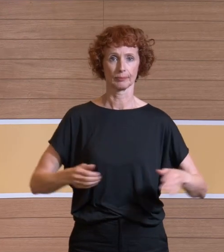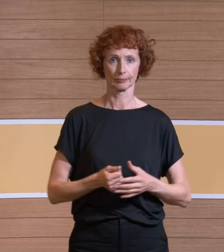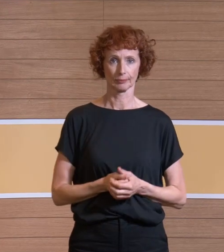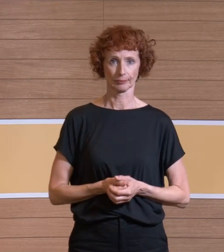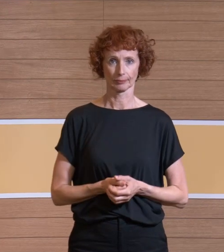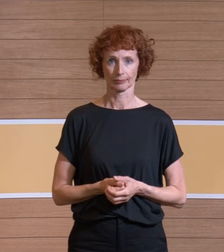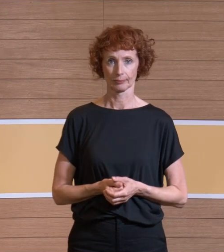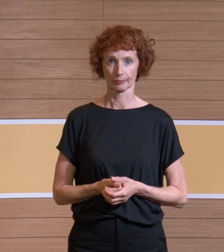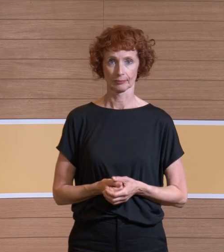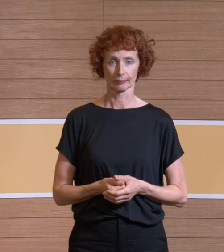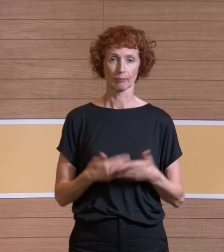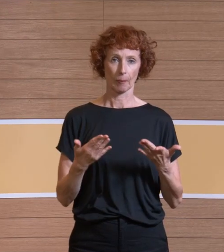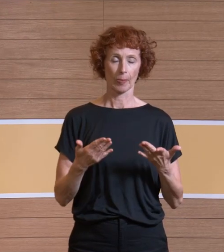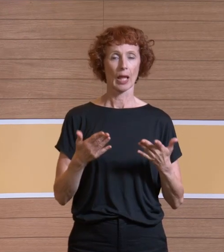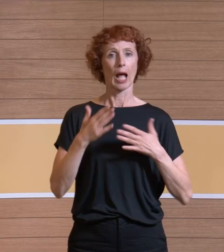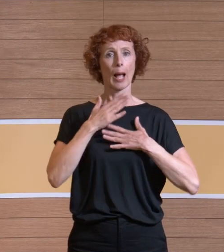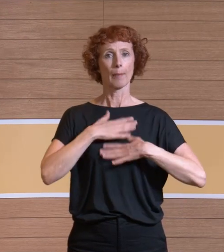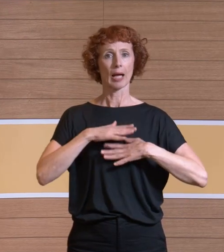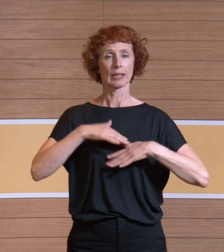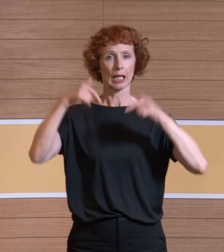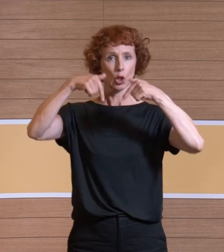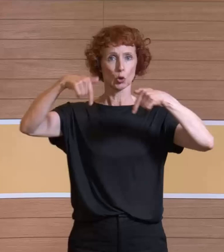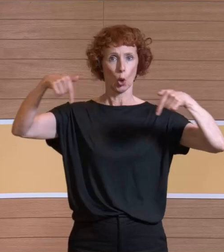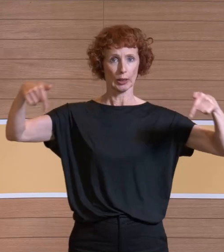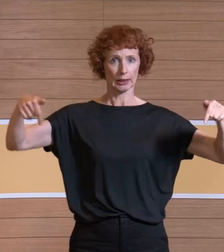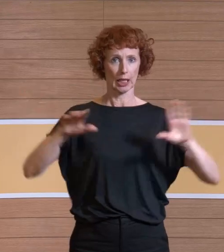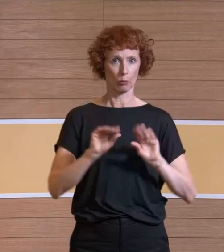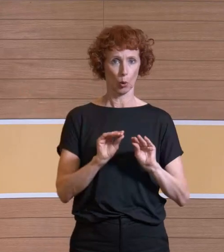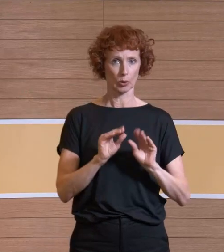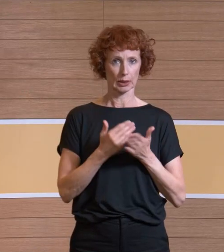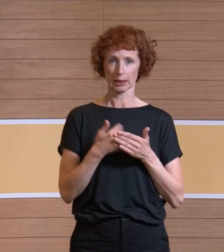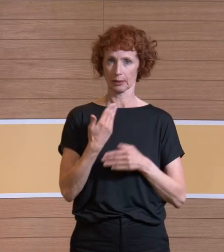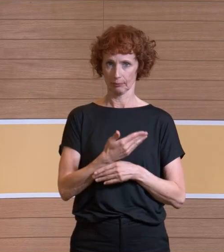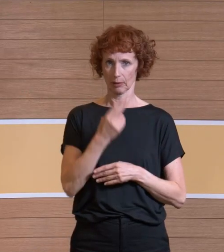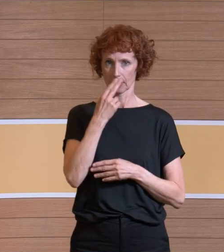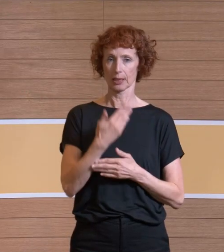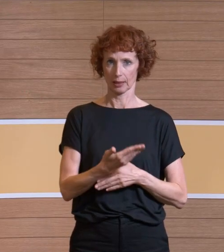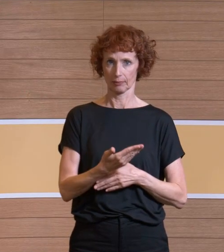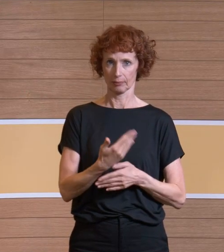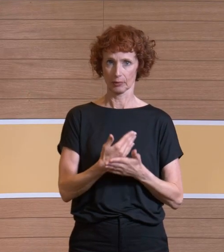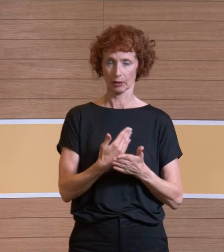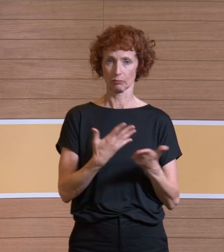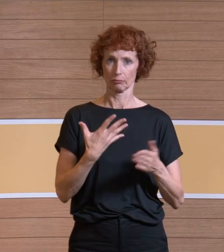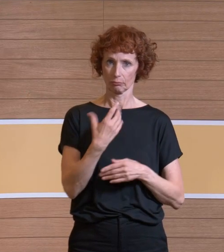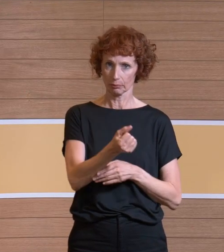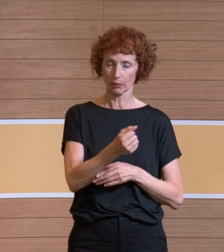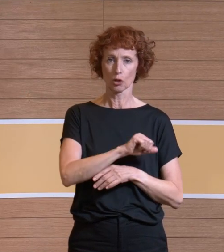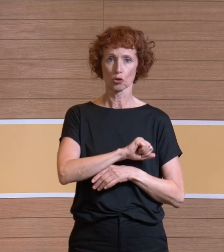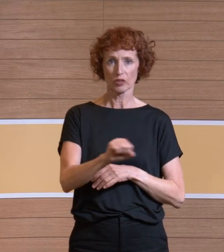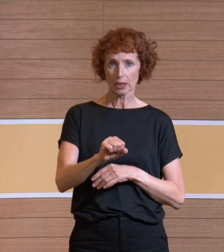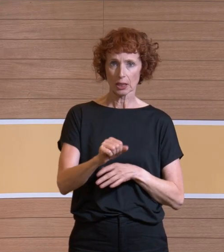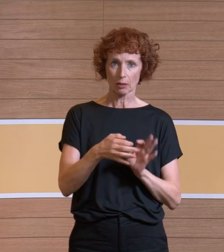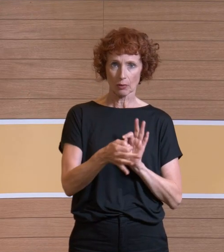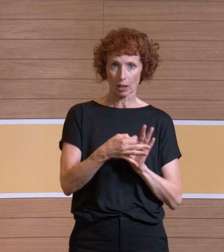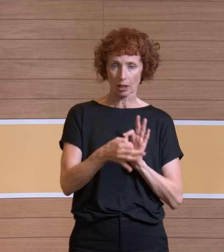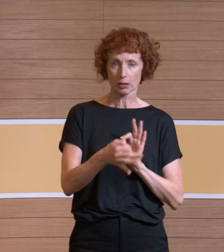Wir haben Behaglichkeitssonden verwendet. Die sehen Sie auf der rechten Seite, die die Geschwindigkeit aufgenommen haben. Die haben